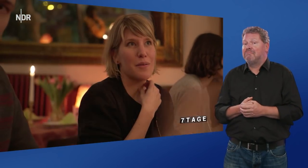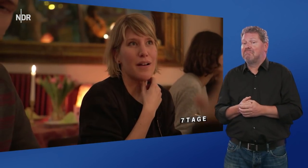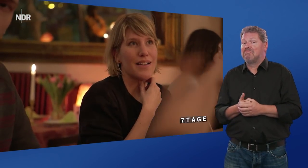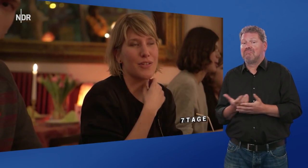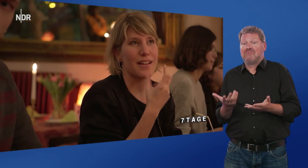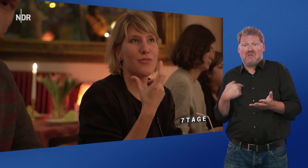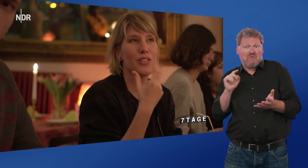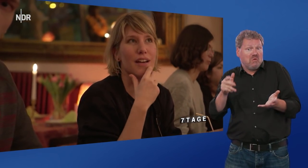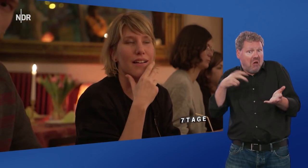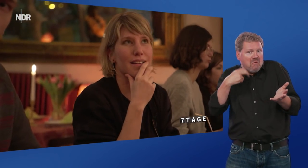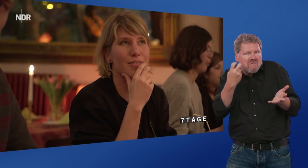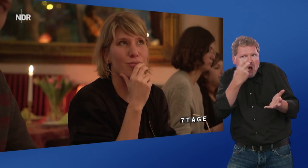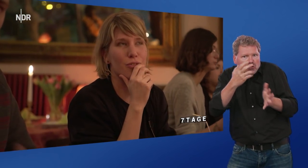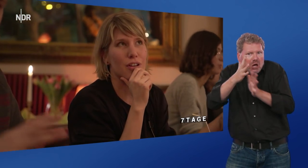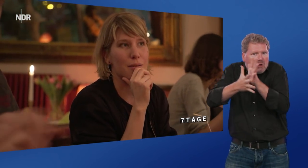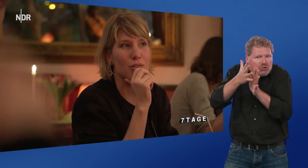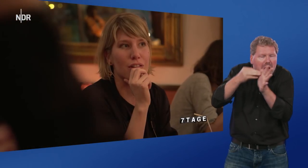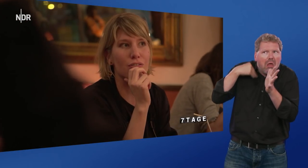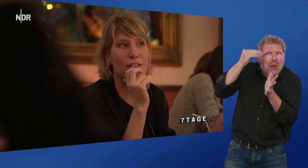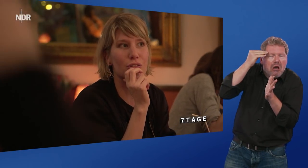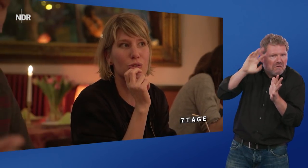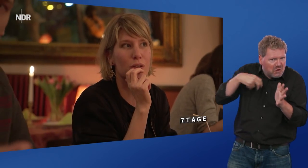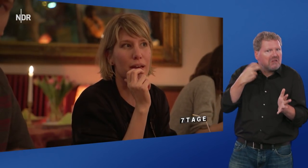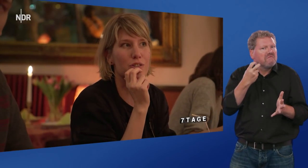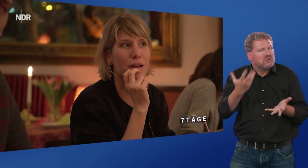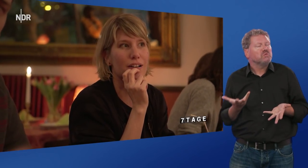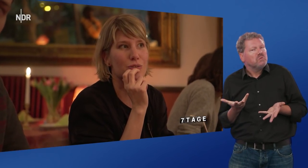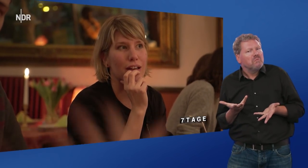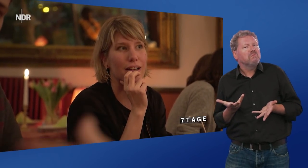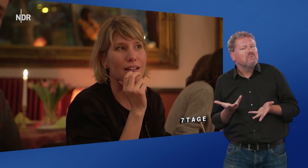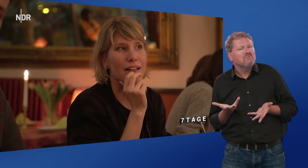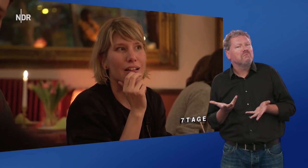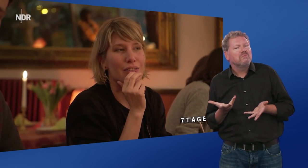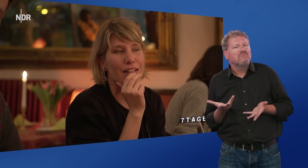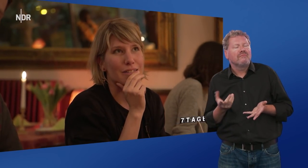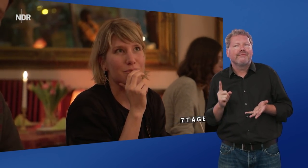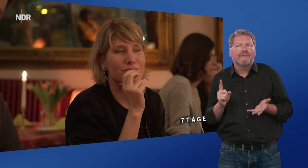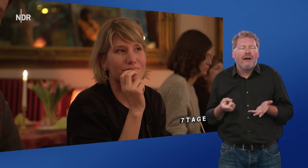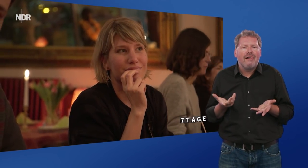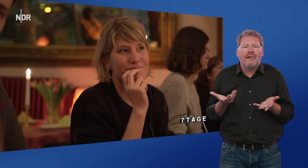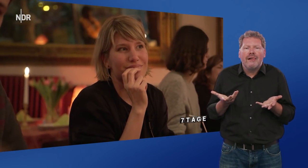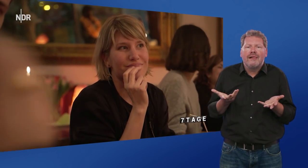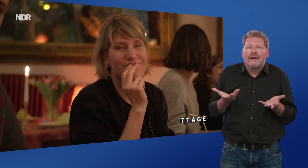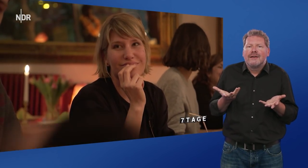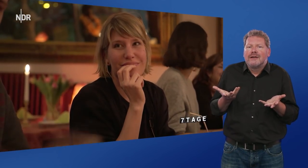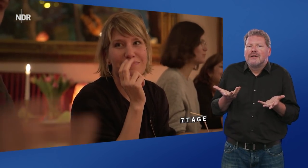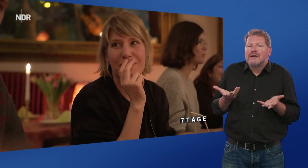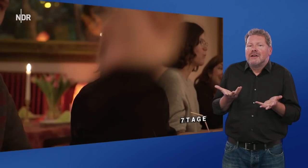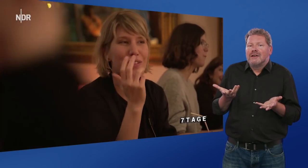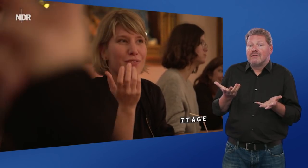Und dann würde ich ja, ich würde, glaube ich, auf jeden Fall versuchen, Gebärdensprache zu lernen, weil, also ich